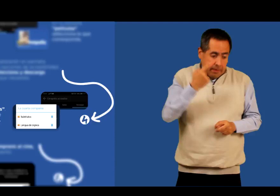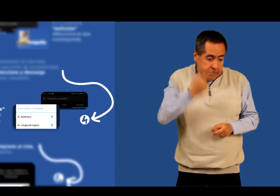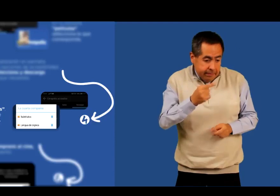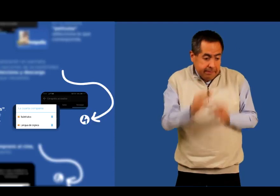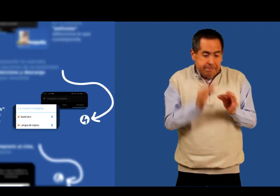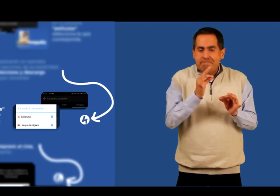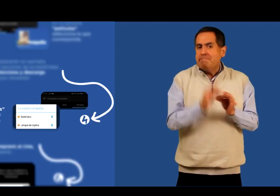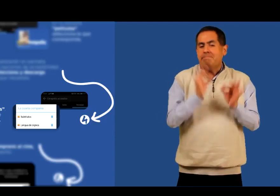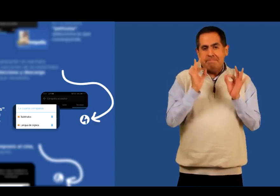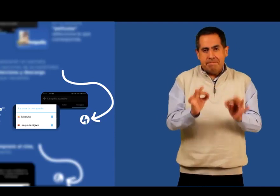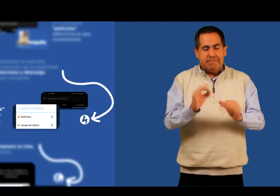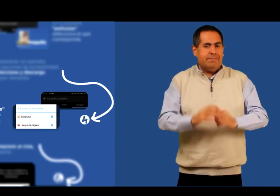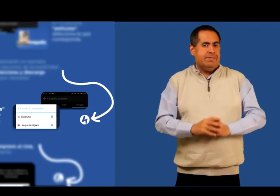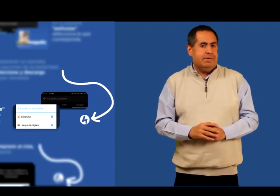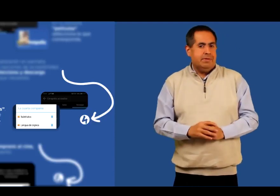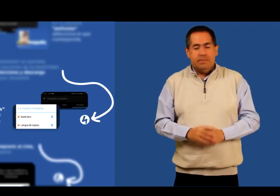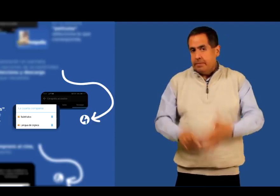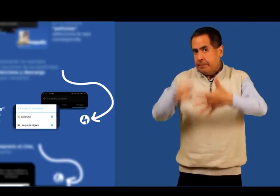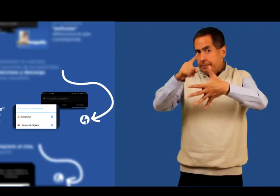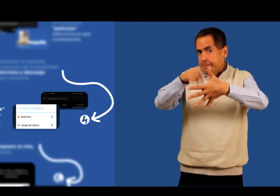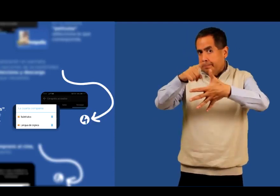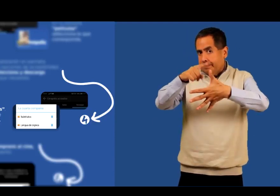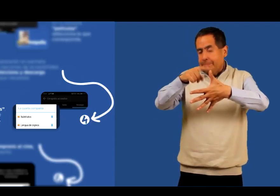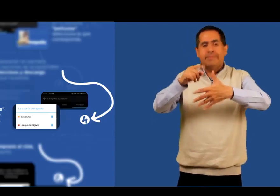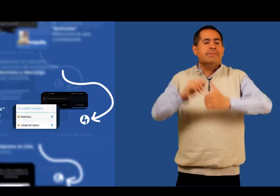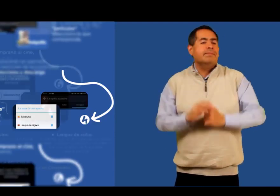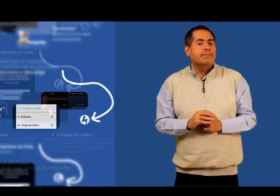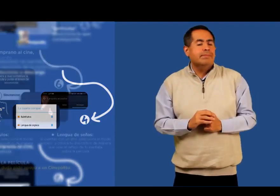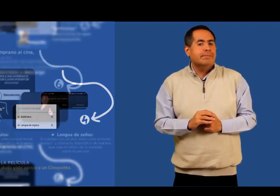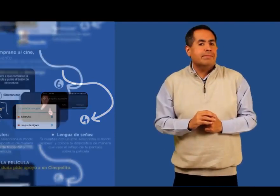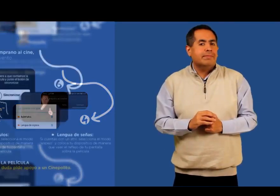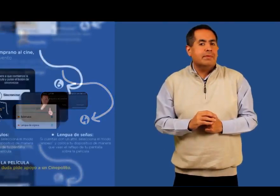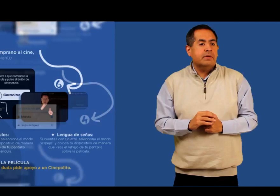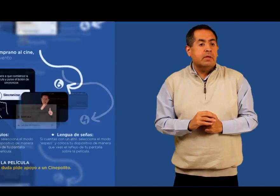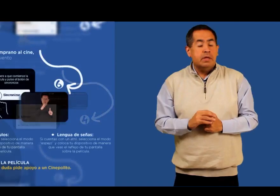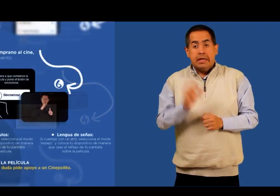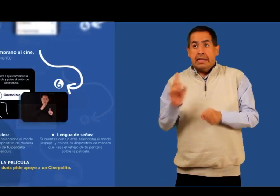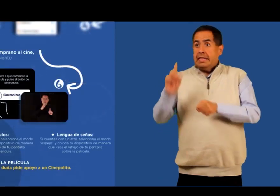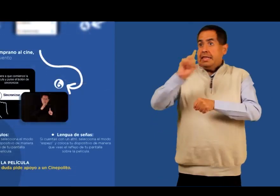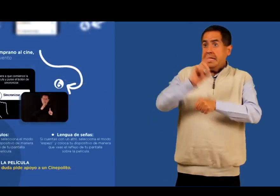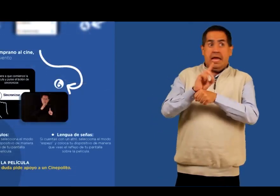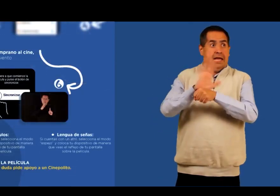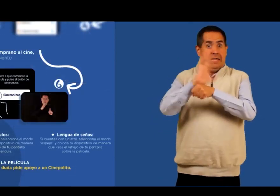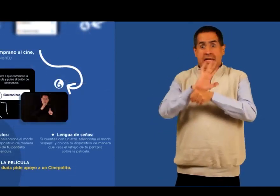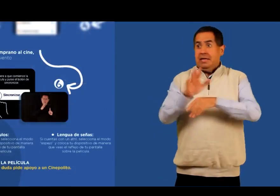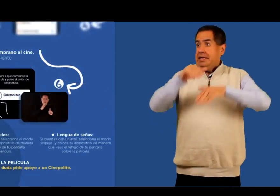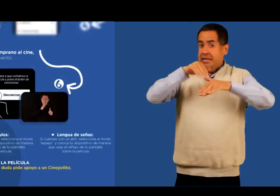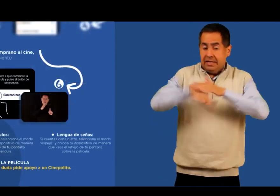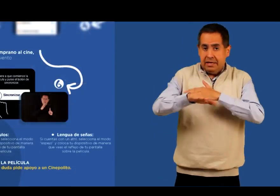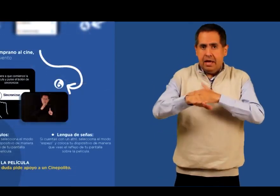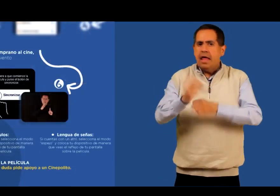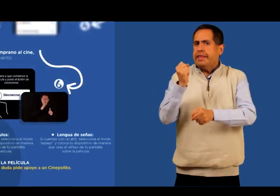Confirma en la pestaña Descargas, en el archivo de accesibilidad que seleccionaste, se haya descargado correctamente.